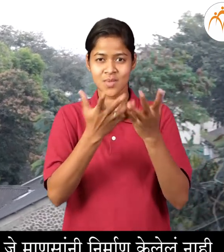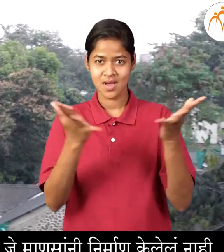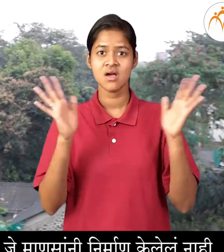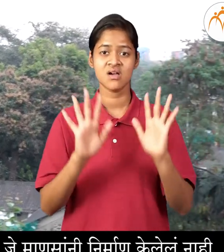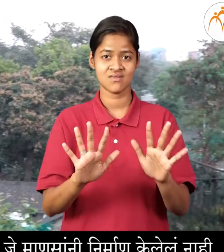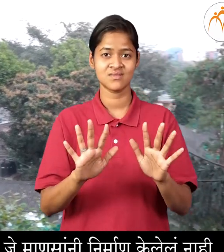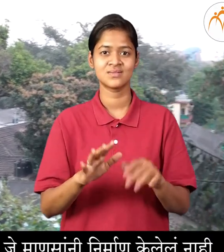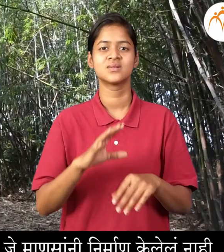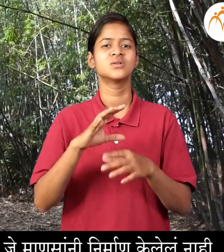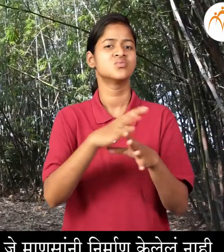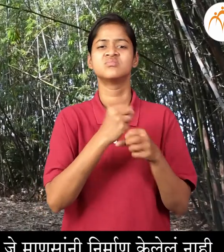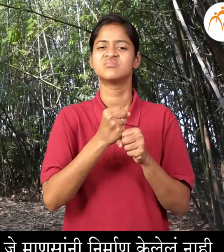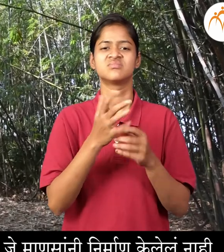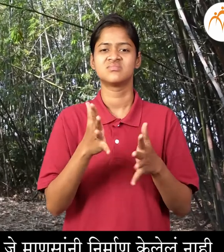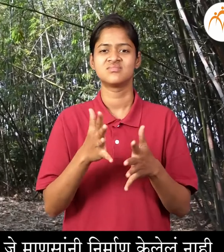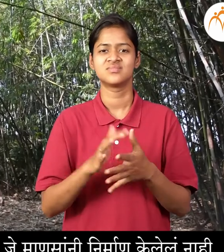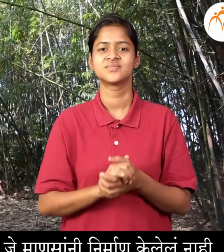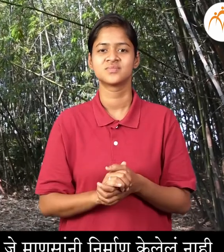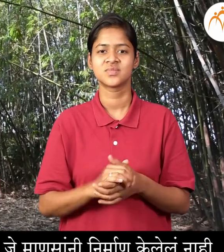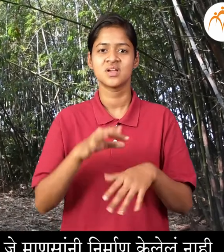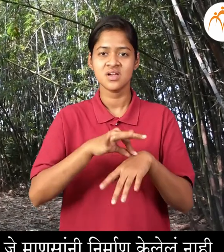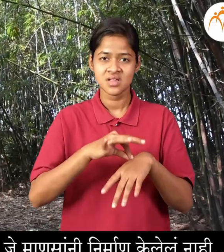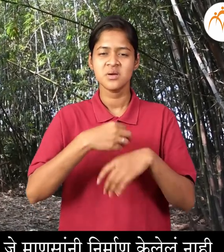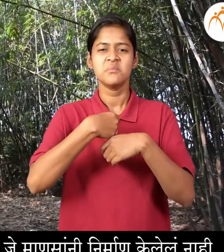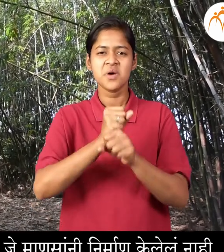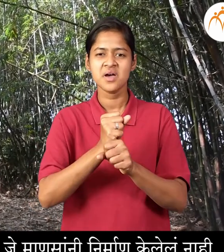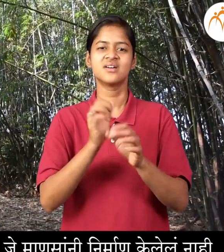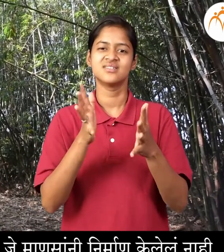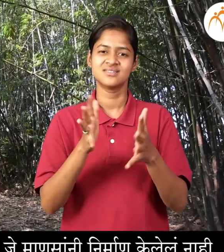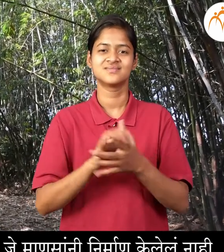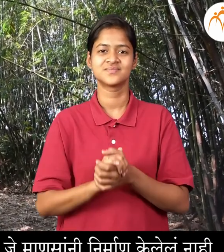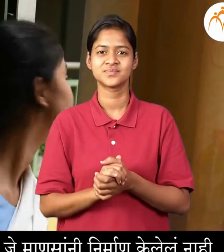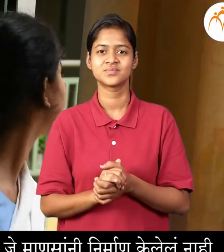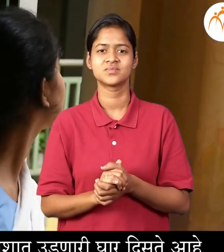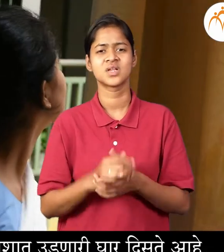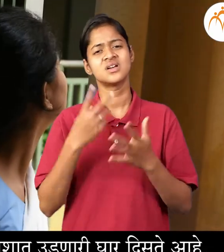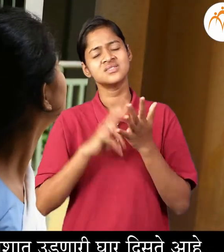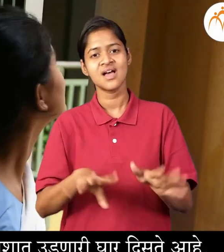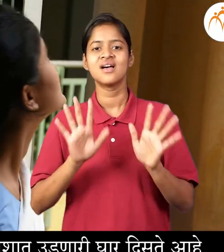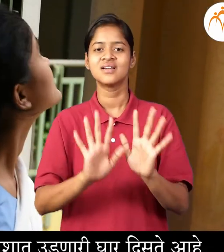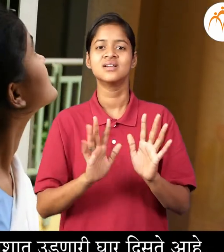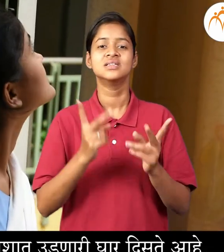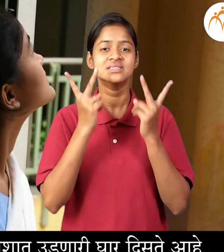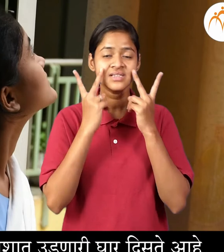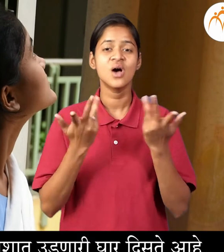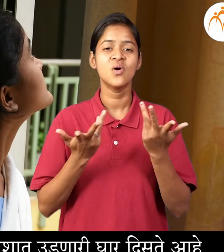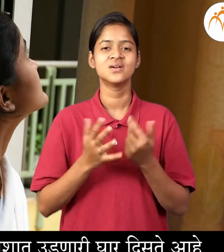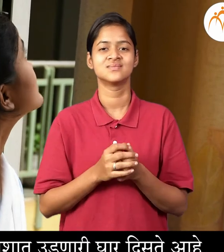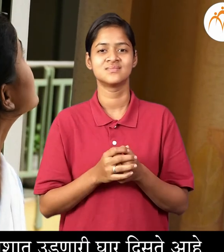मानसानी निर्मान केलेले नाहीं, असा काई काई दिशते तुमाला, नेहा, काई मन्टेश तु,